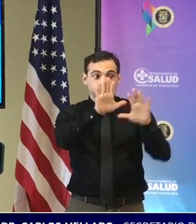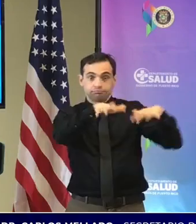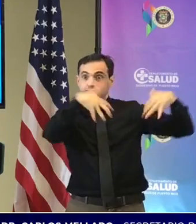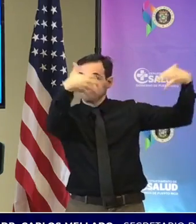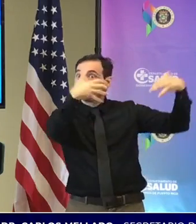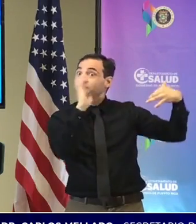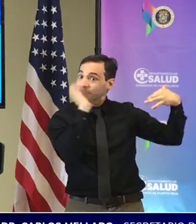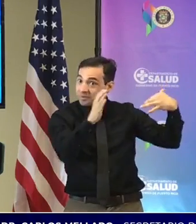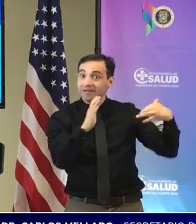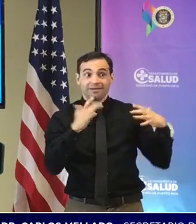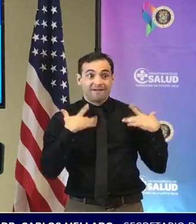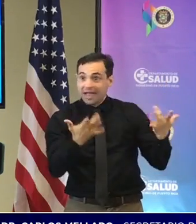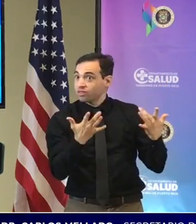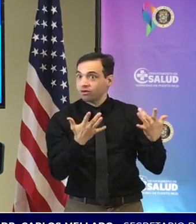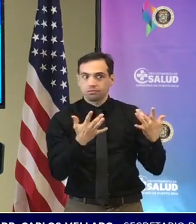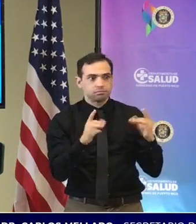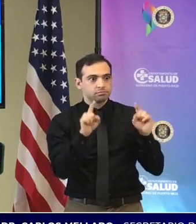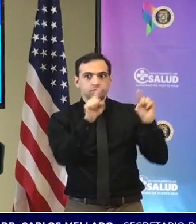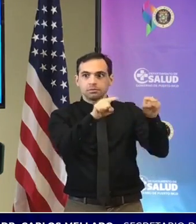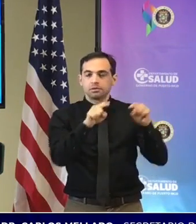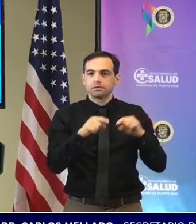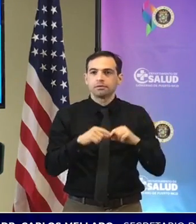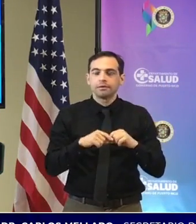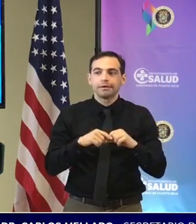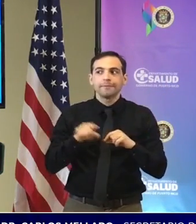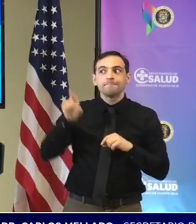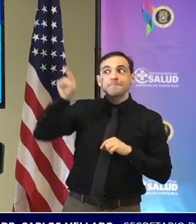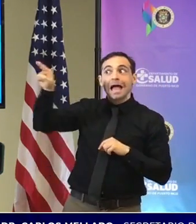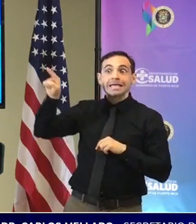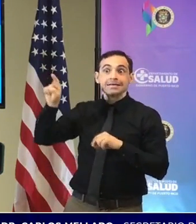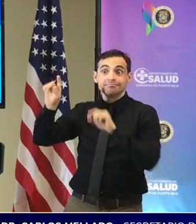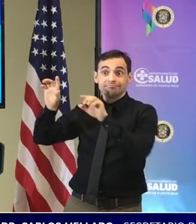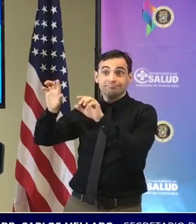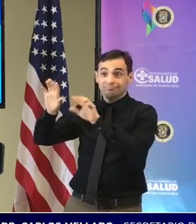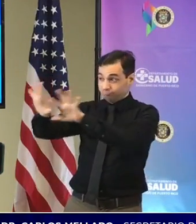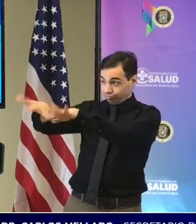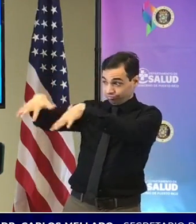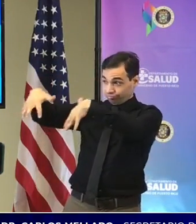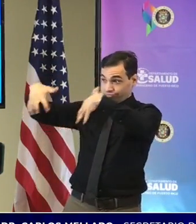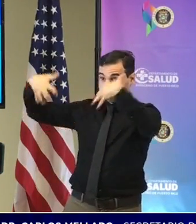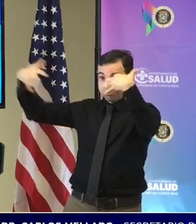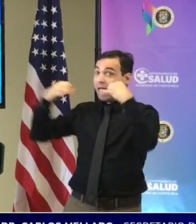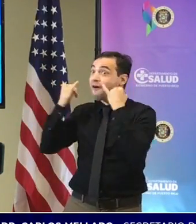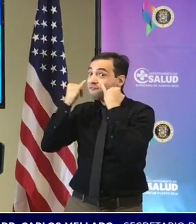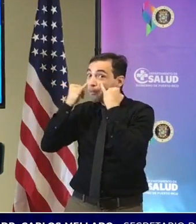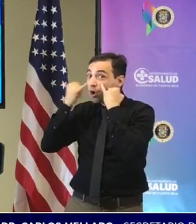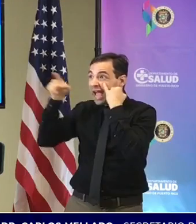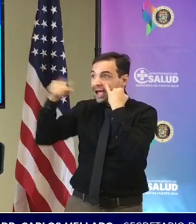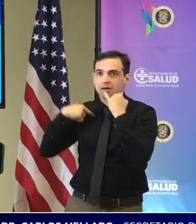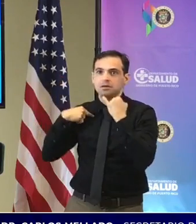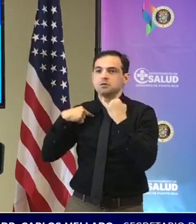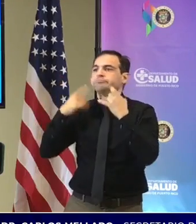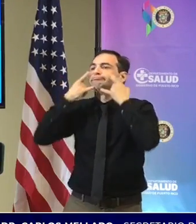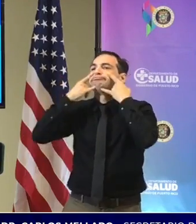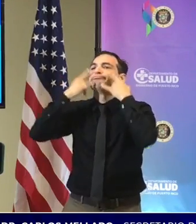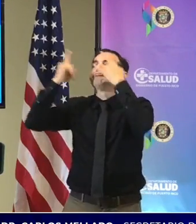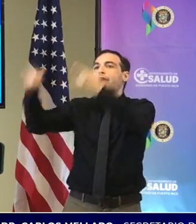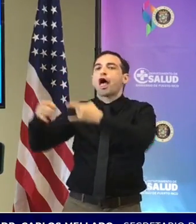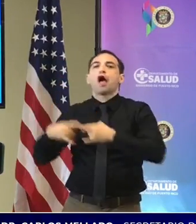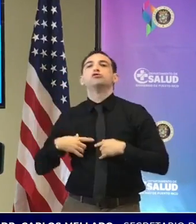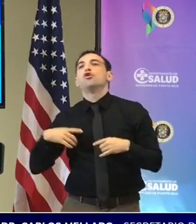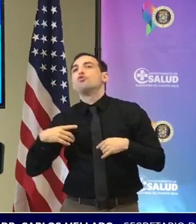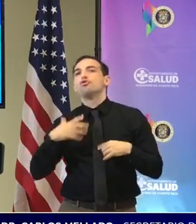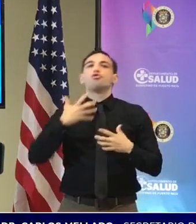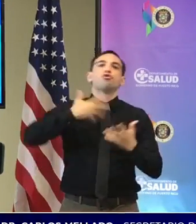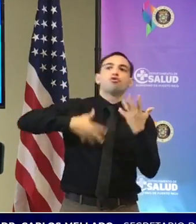se narró en el evento de Bad Bunny de la gran cantidad de personas que no usaron la protección de la mascarilla y